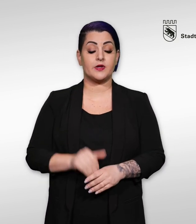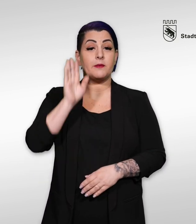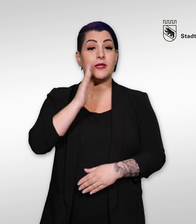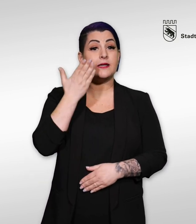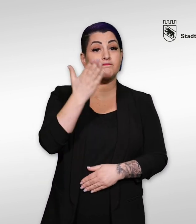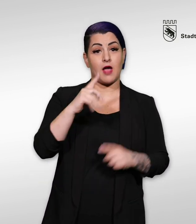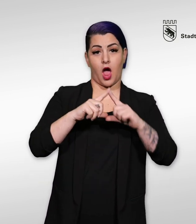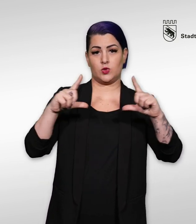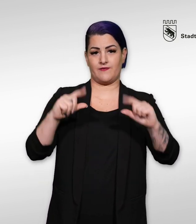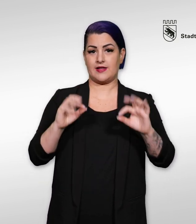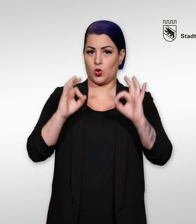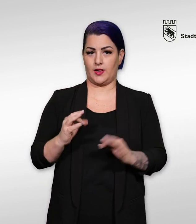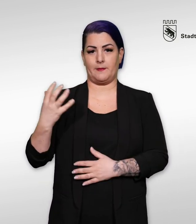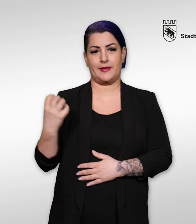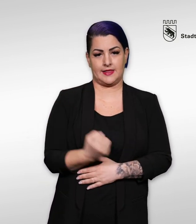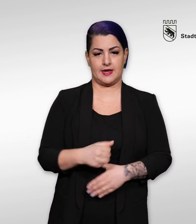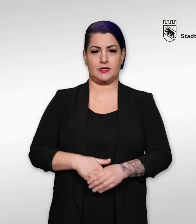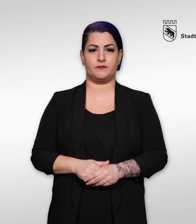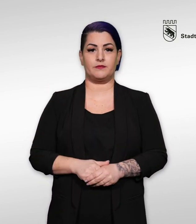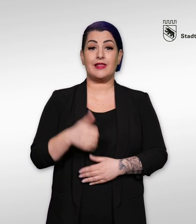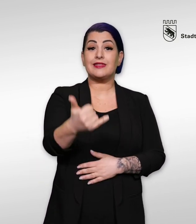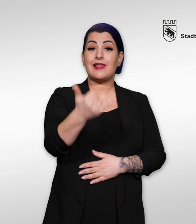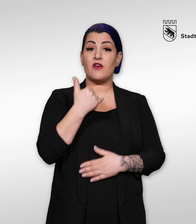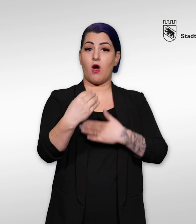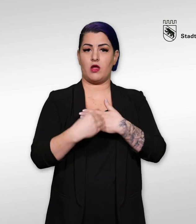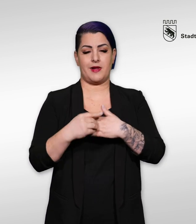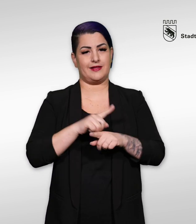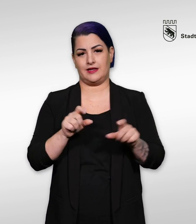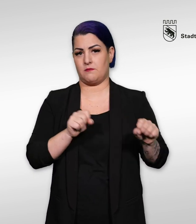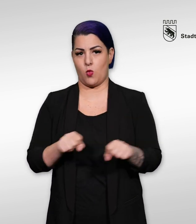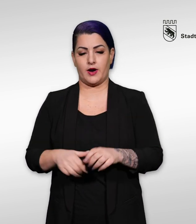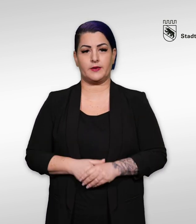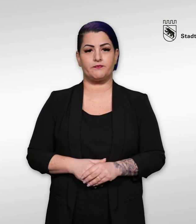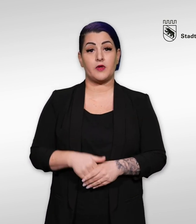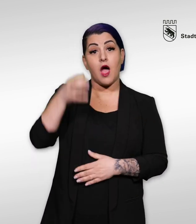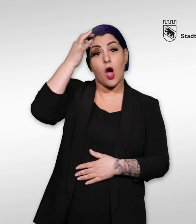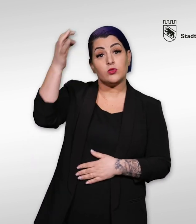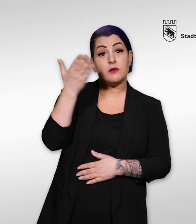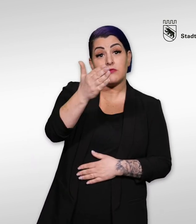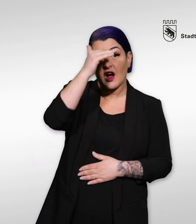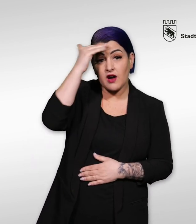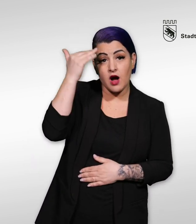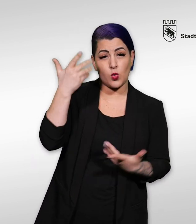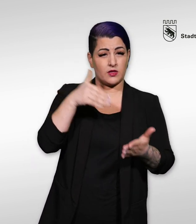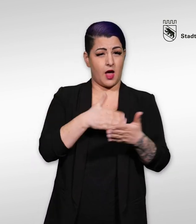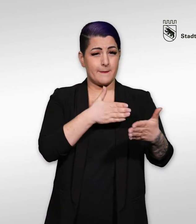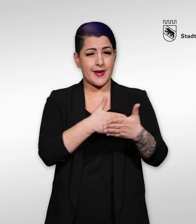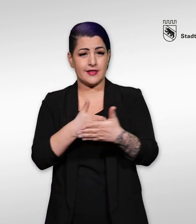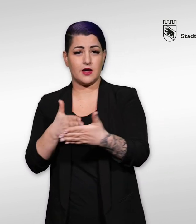Bitte bringen Sie einen gültigen Ausweis mit. Eine telefonische Anmeldung ist nicht möglich. Sie sind krank oder leben